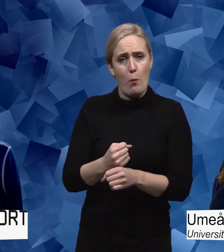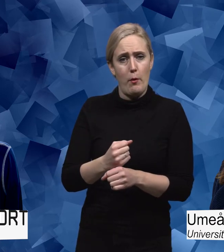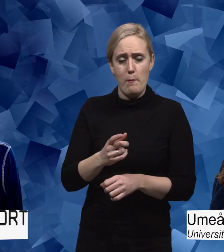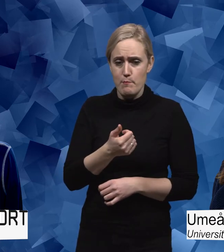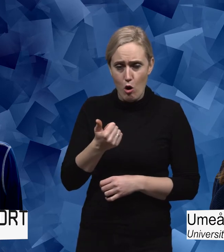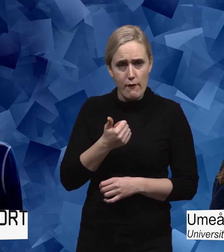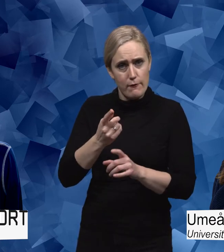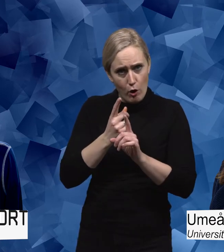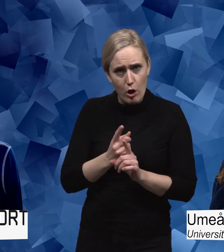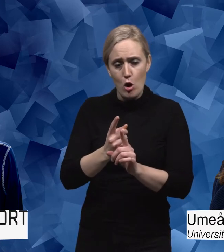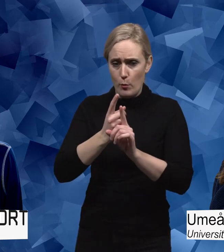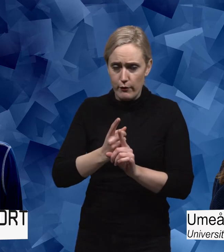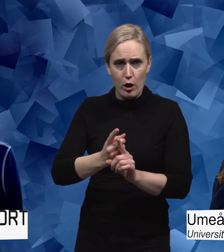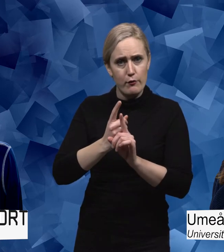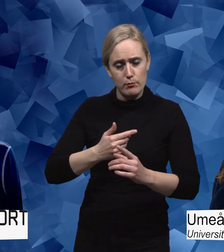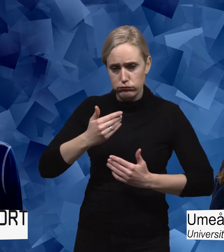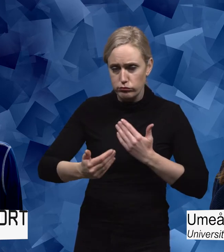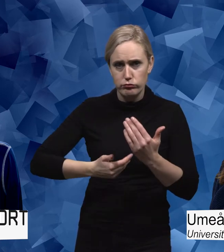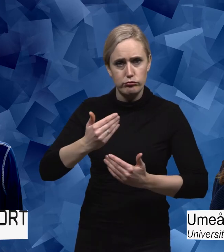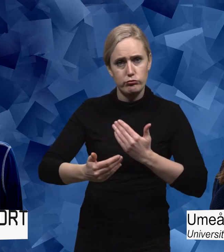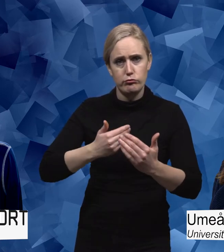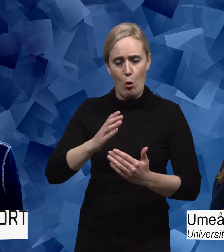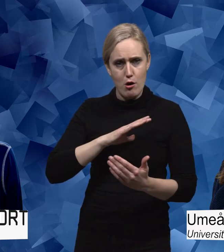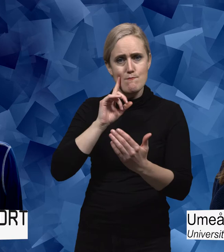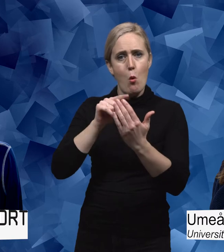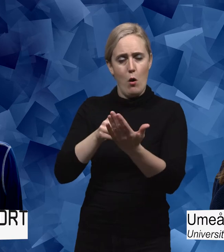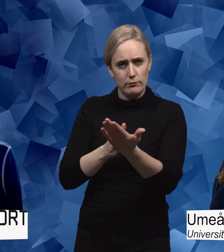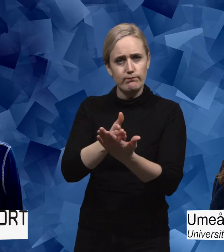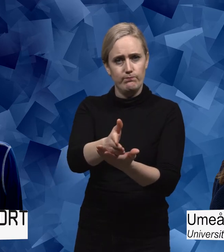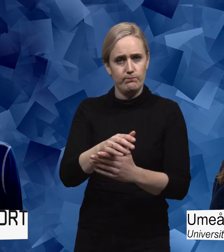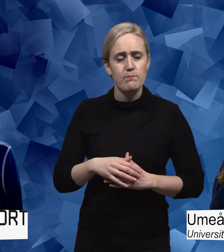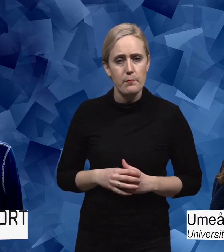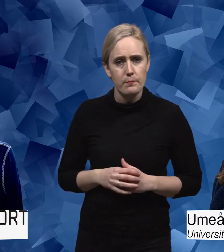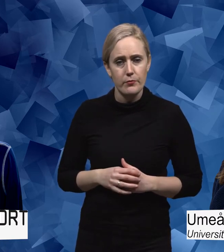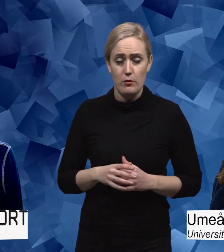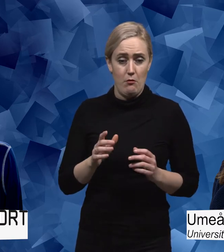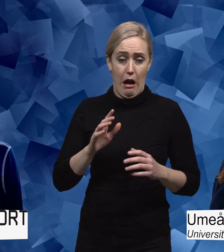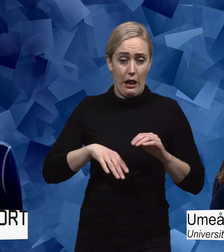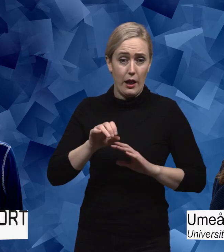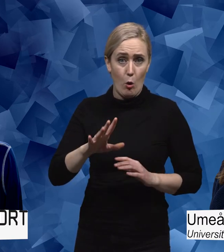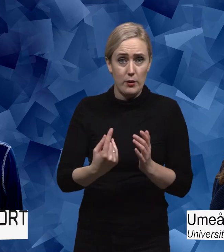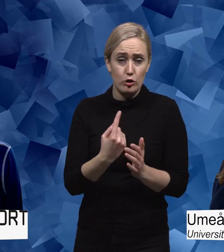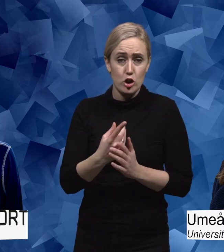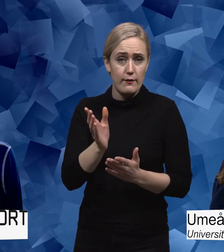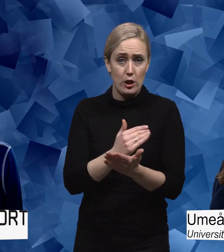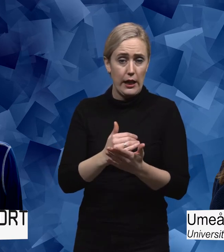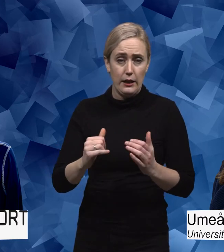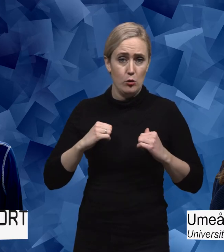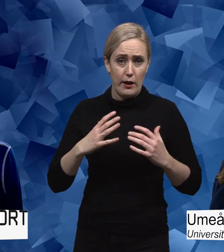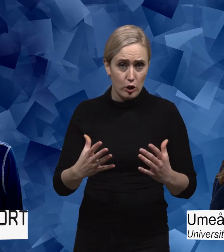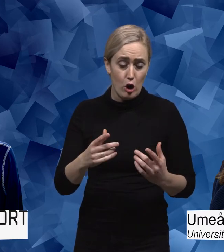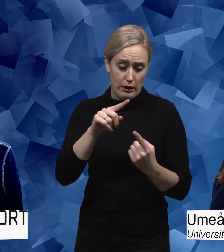hela tiden följas upp. Man måste arbeta med den frågan målen riktat. Och det har såklart att göra med resursfördelningar.